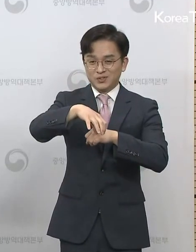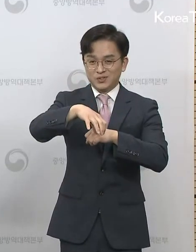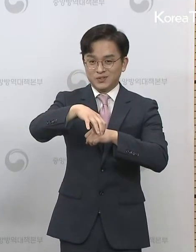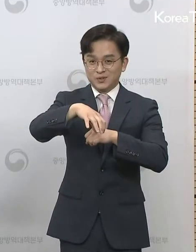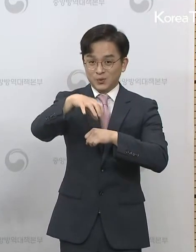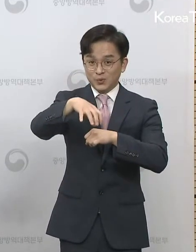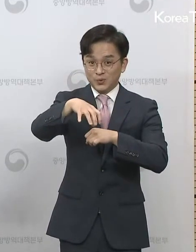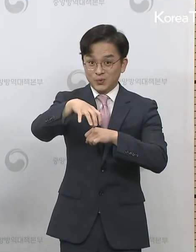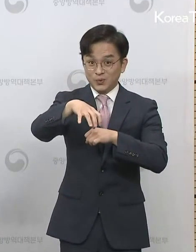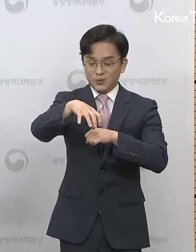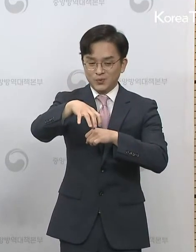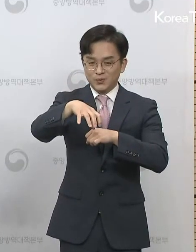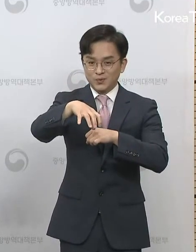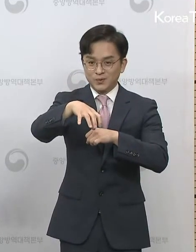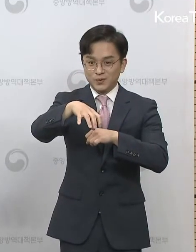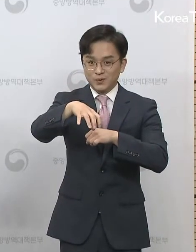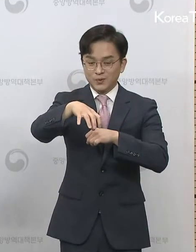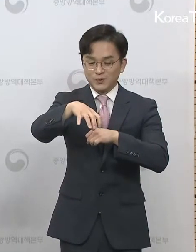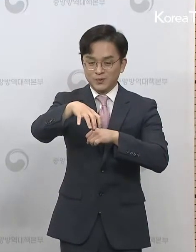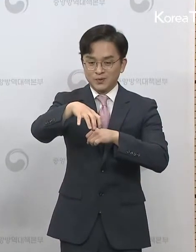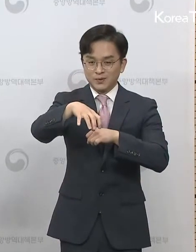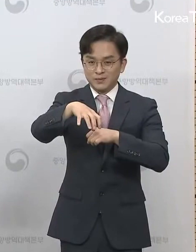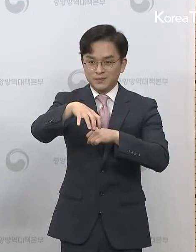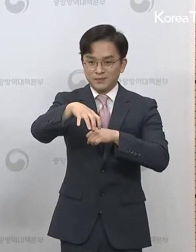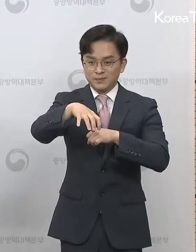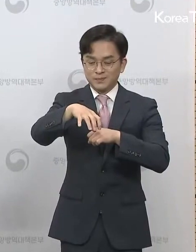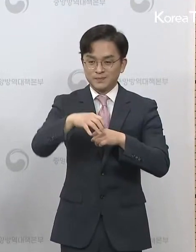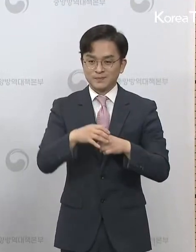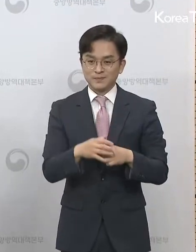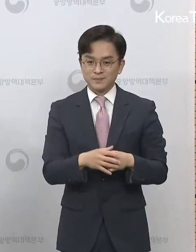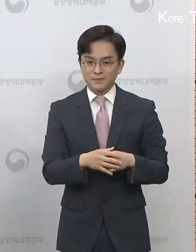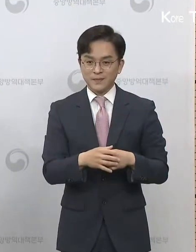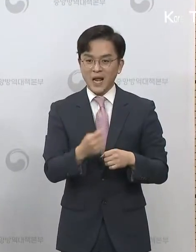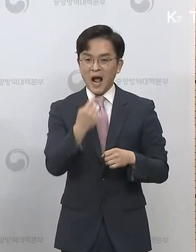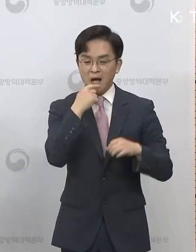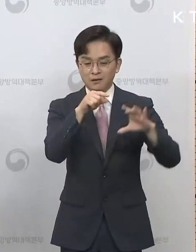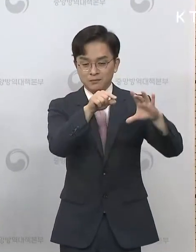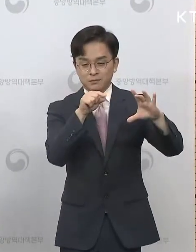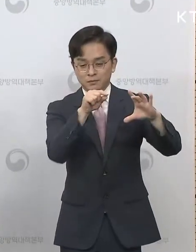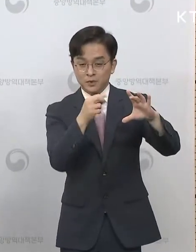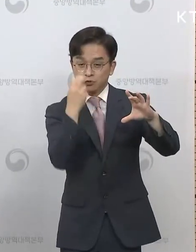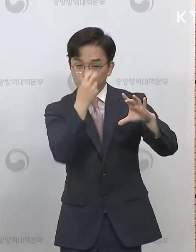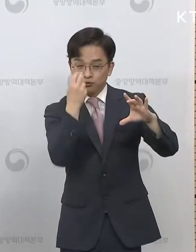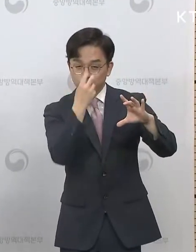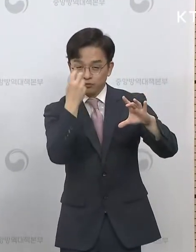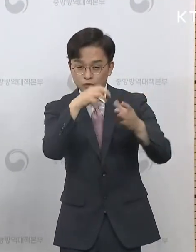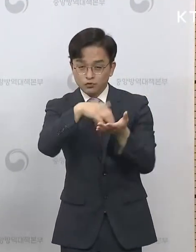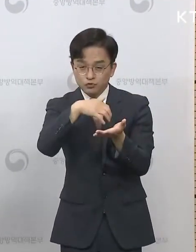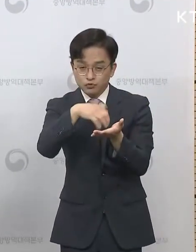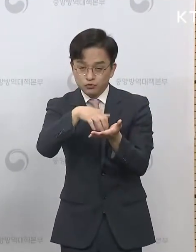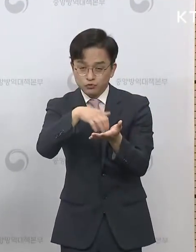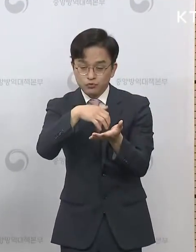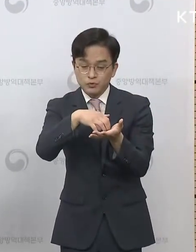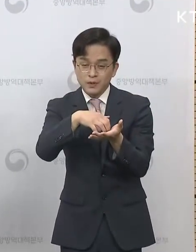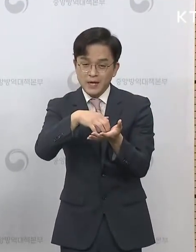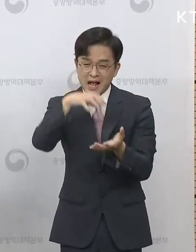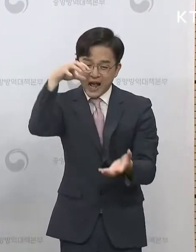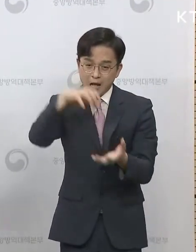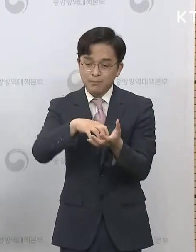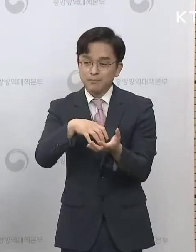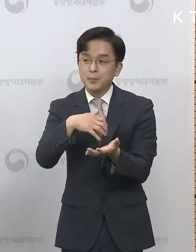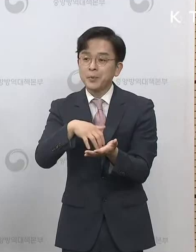대상자가 계속 늘어나고 있는데 지금까지 확인된 검사 대상자가 몇 명이나 되는지도